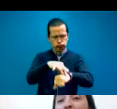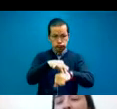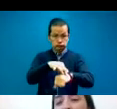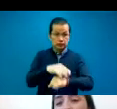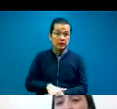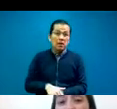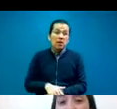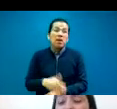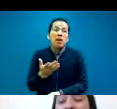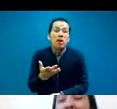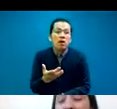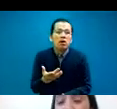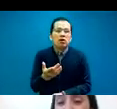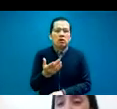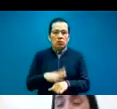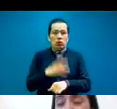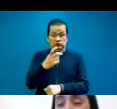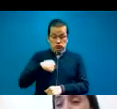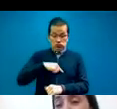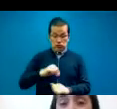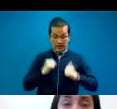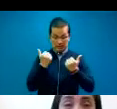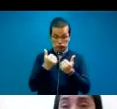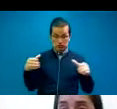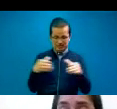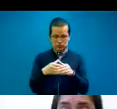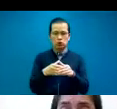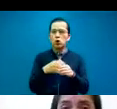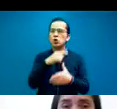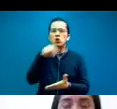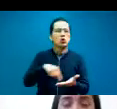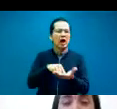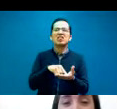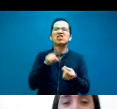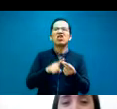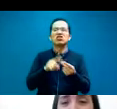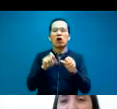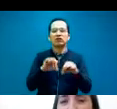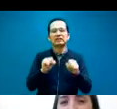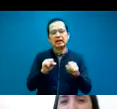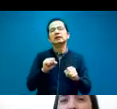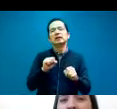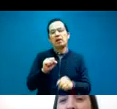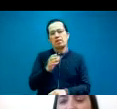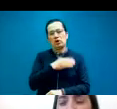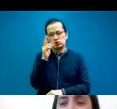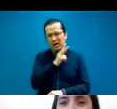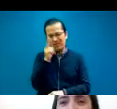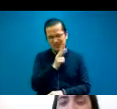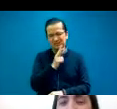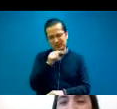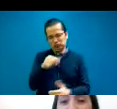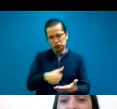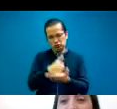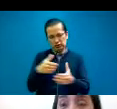que nosotros, la sede de la asociación está en Buenos Aires, en la ciudad de Buenos Aires, pero también con la idea